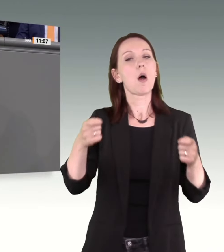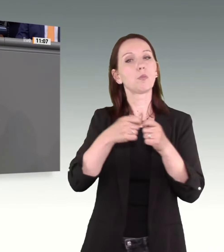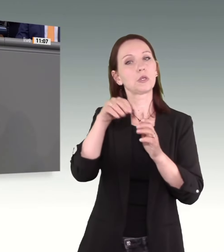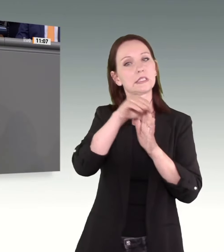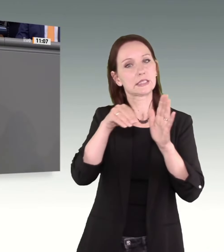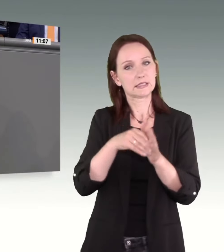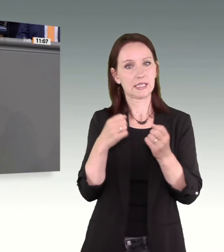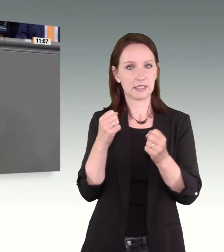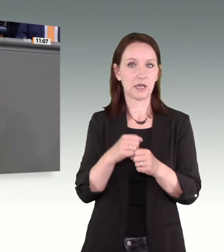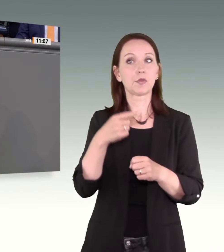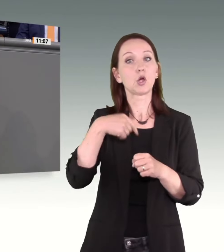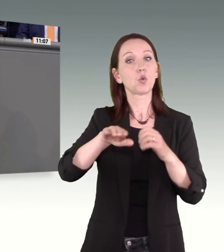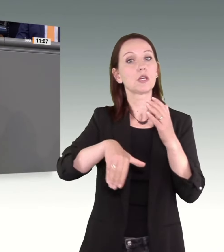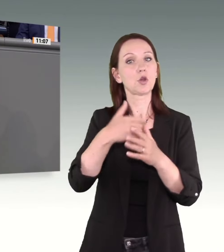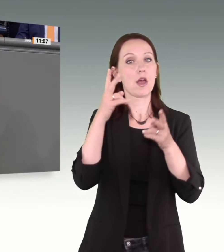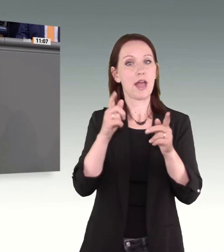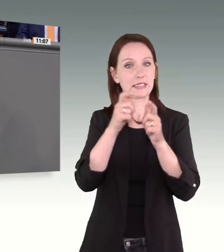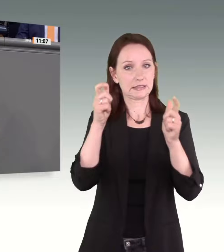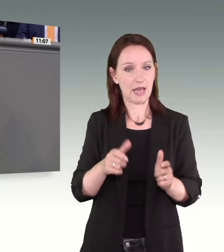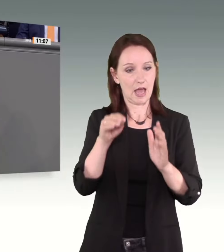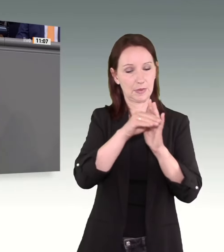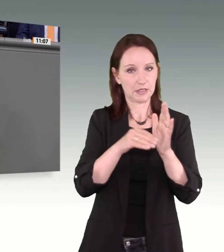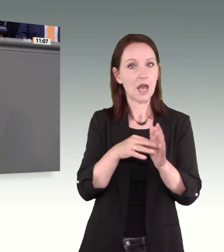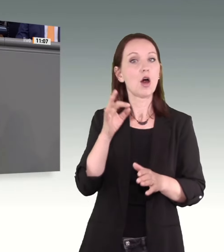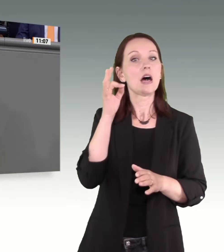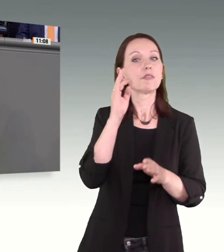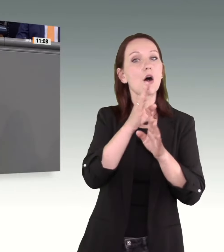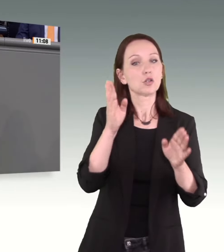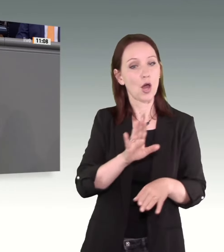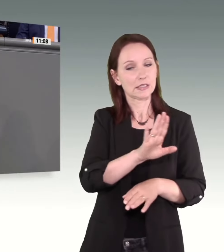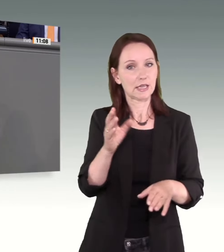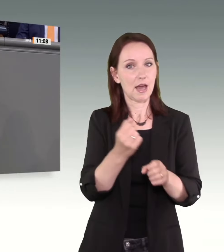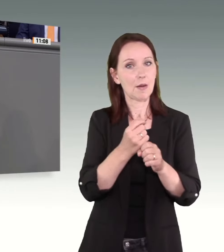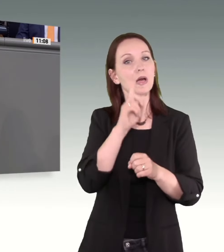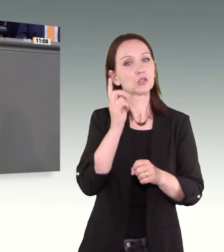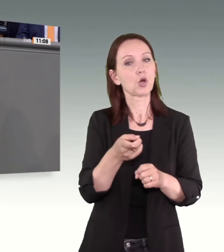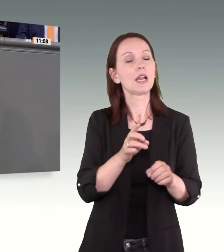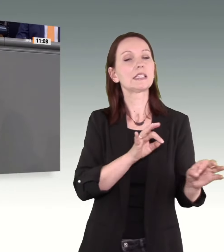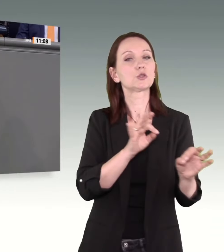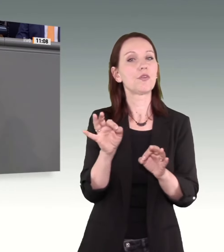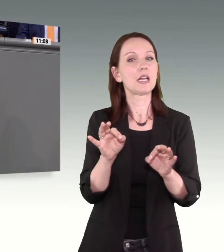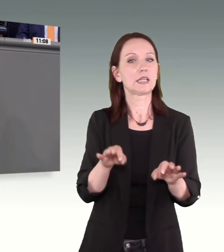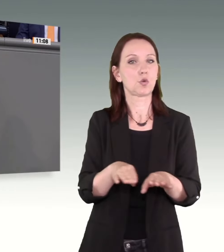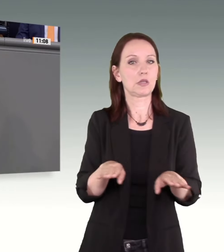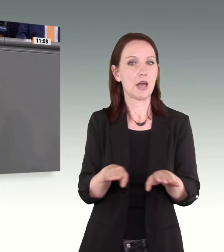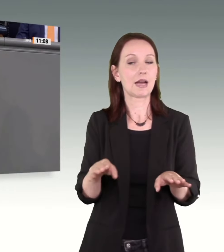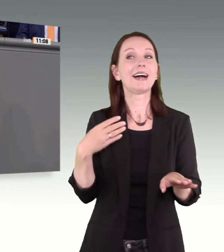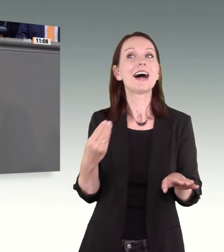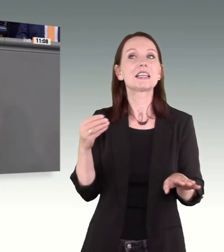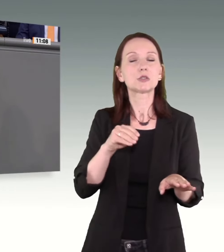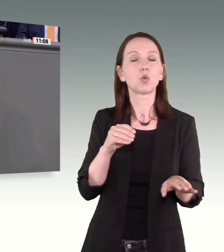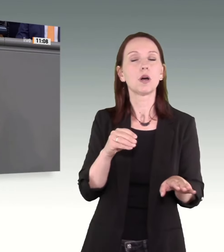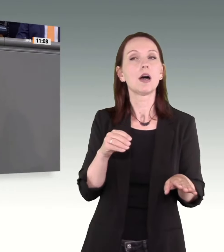neuen Rechtsrahmens soll auch die Arbeit von Frauenhäusern auf eine verlässliche Grundlage gestellt werden. Ich ergänze auf eine verlässliche finanzielle Grundlage.